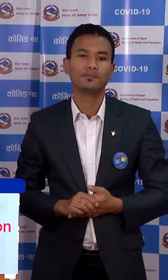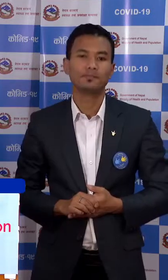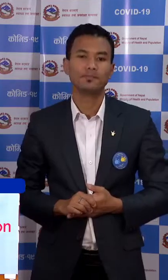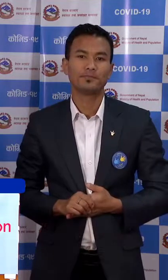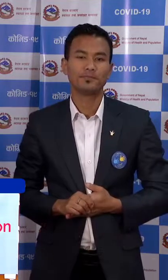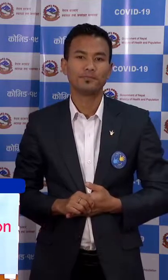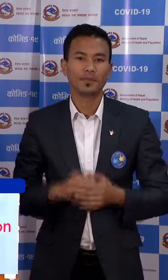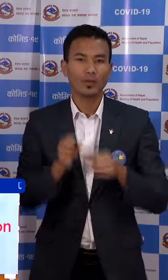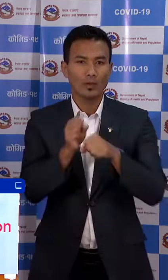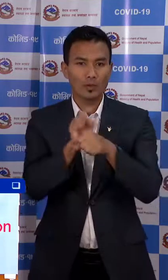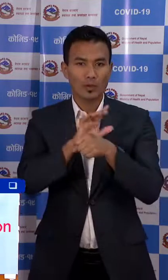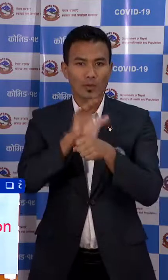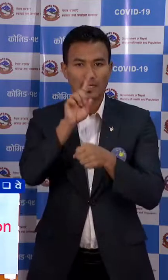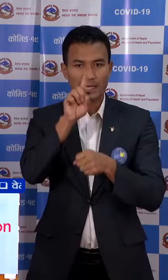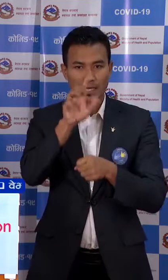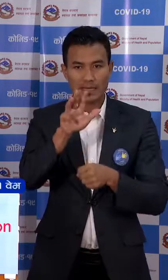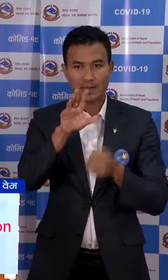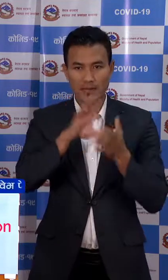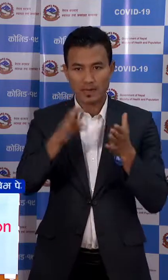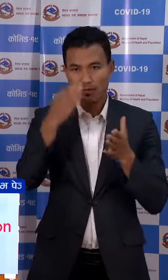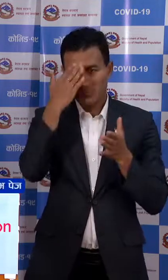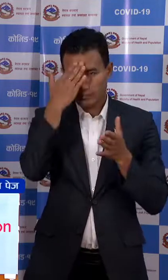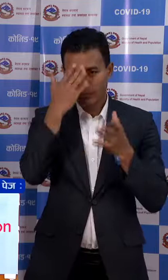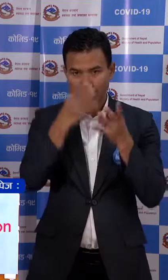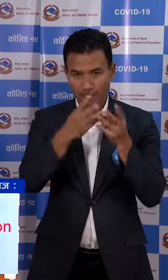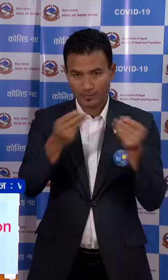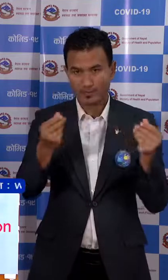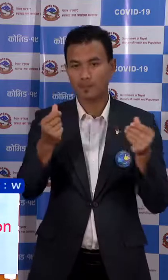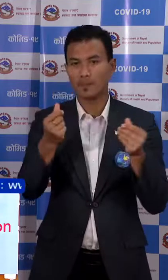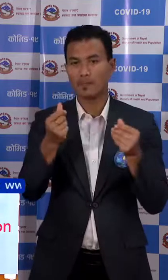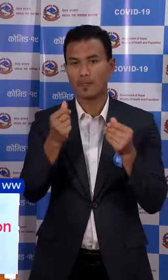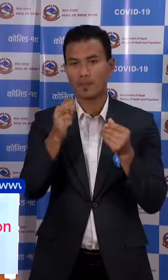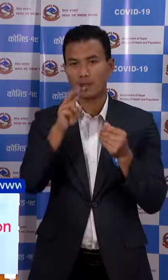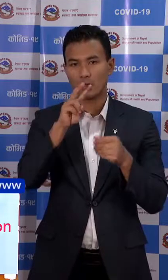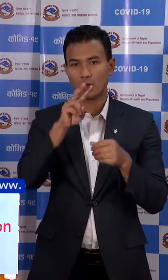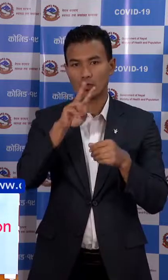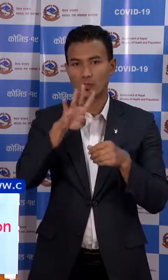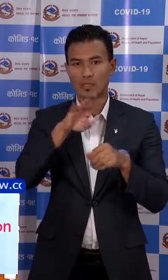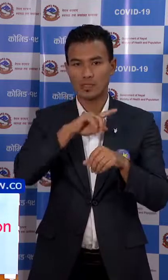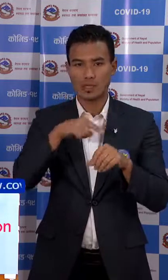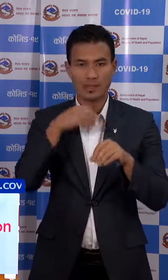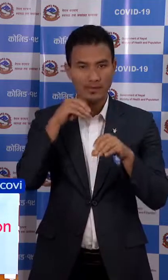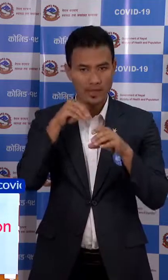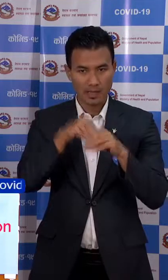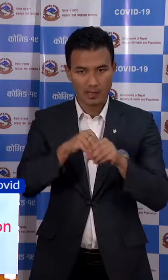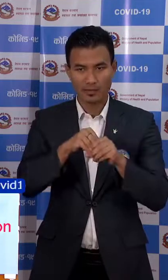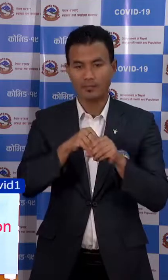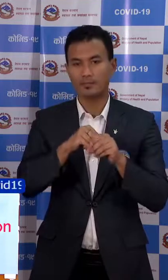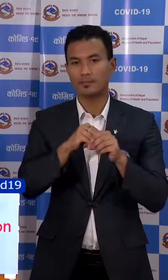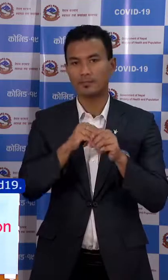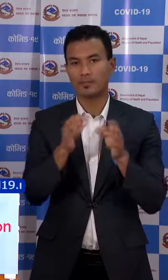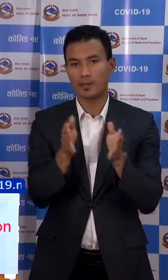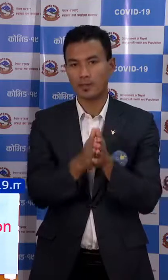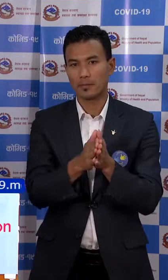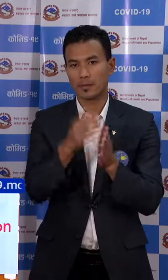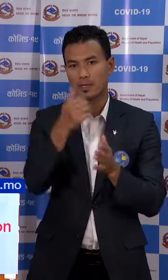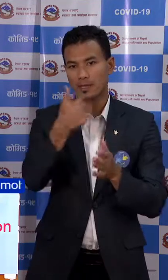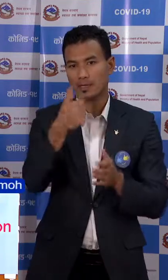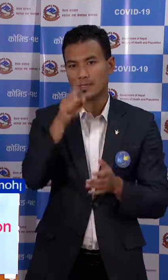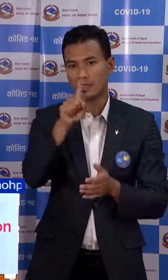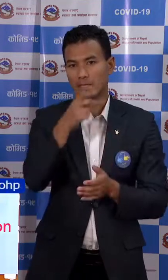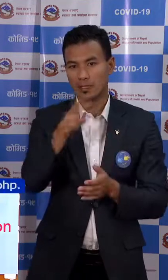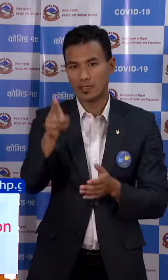कोबिड नाइन्टीन बाट संक्रमड मुक्त भाई 24 गंटा में जम्मा 61